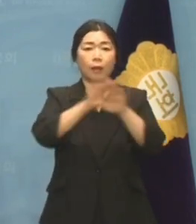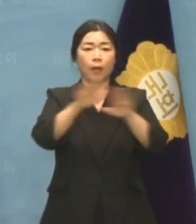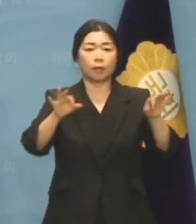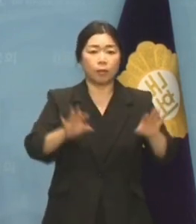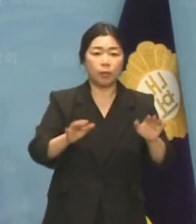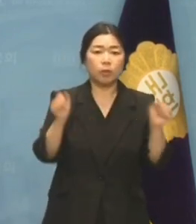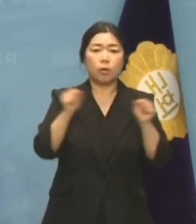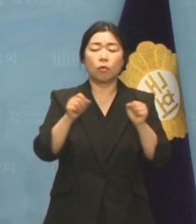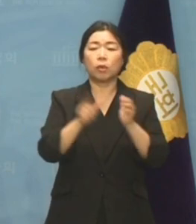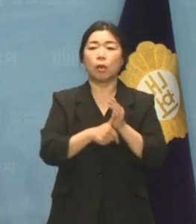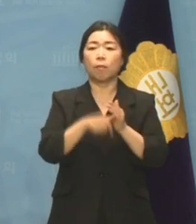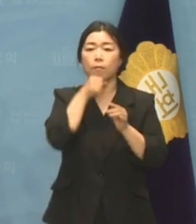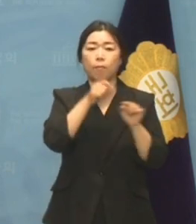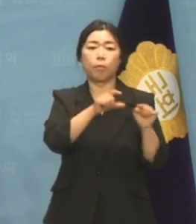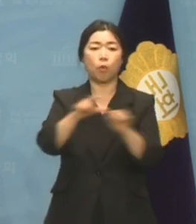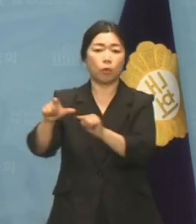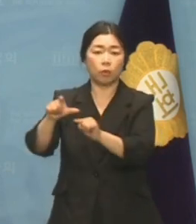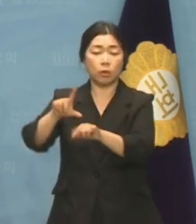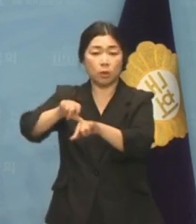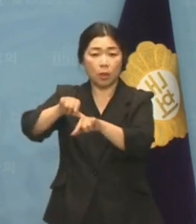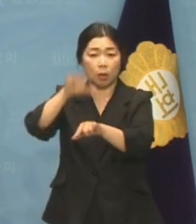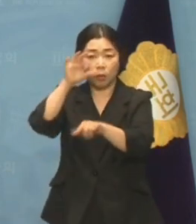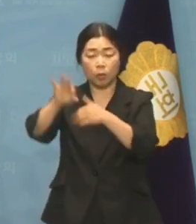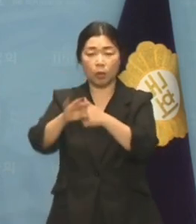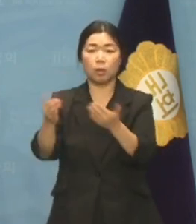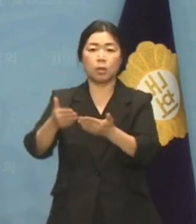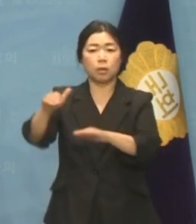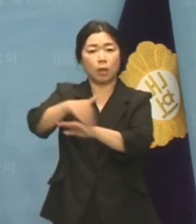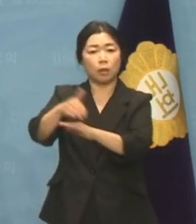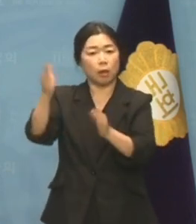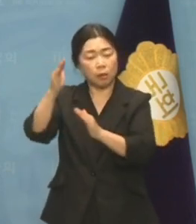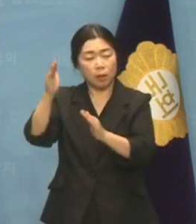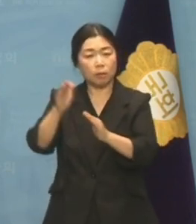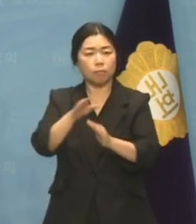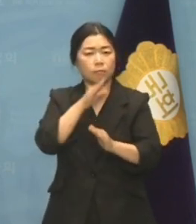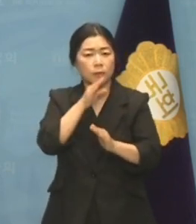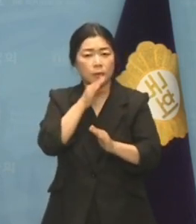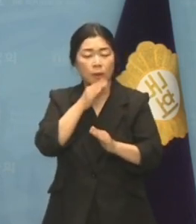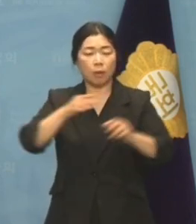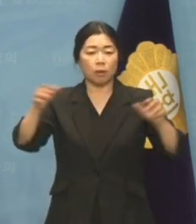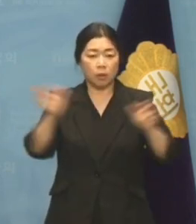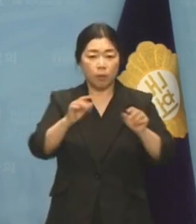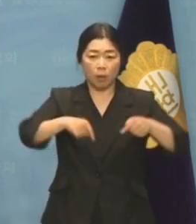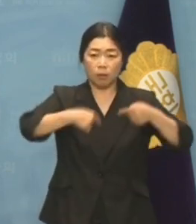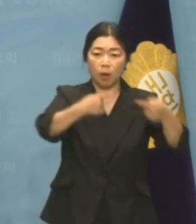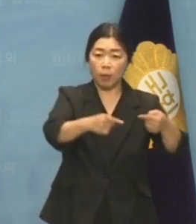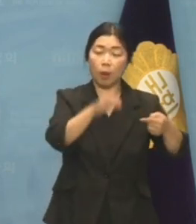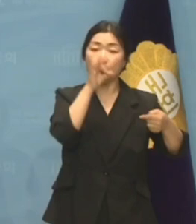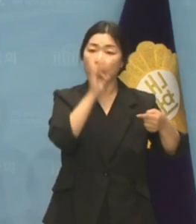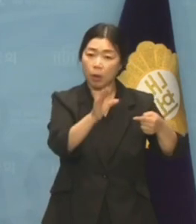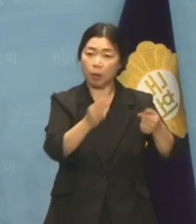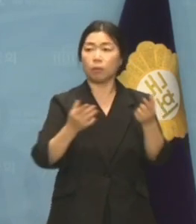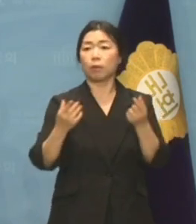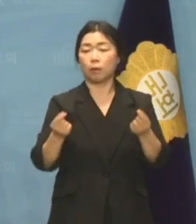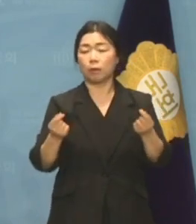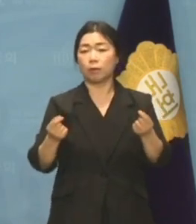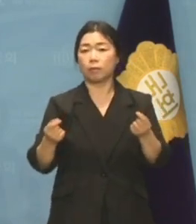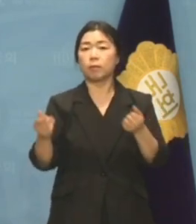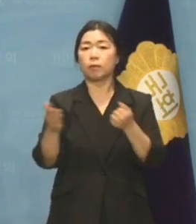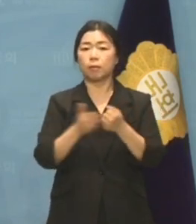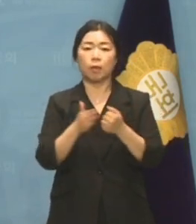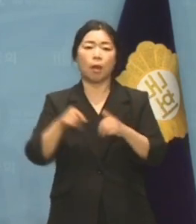짧은 동절기에 평일의 경우를 본다면 직장인이나 학생은 사실상 집회에 참여할 수 없기 때문에